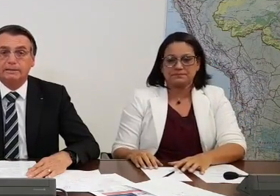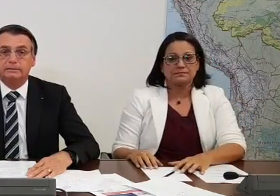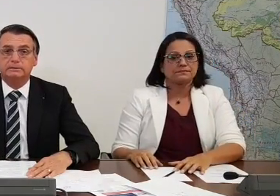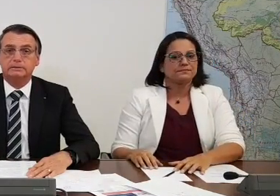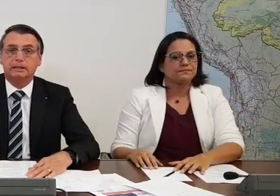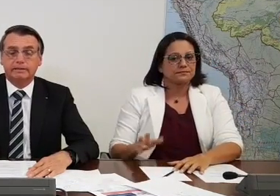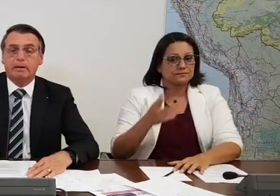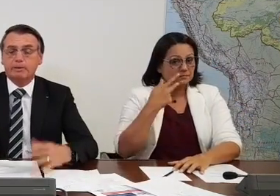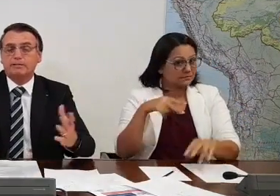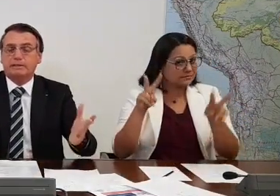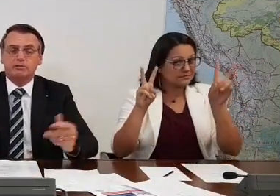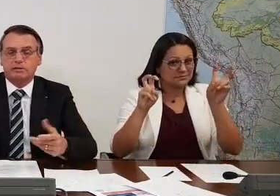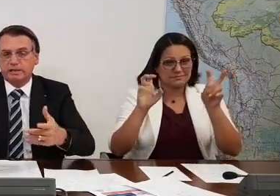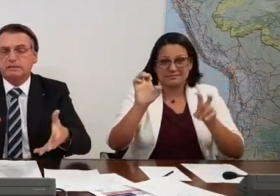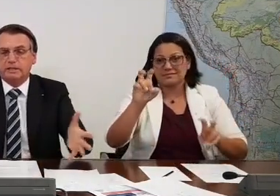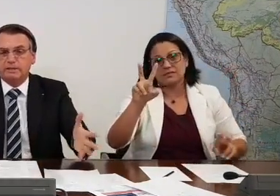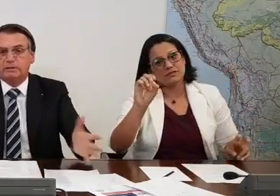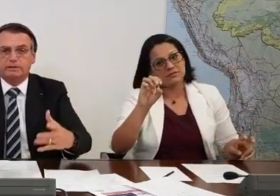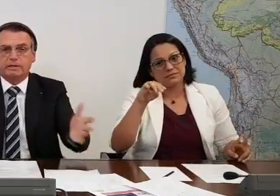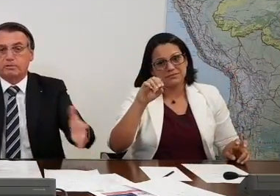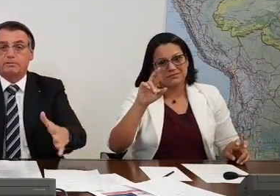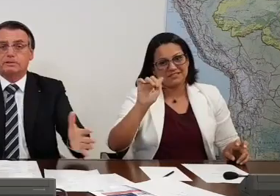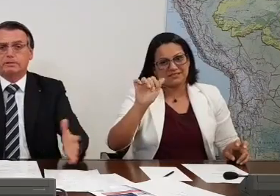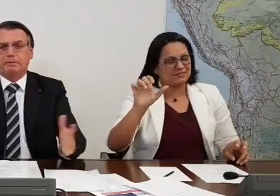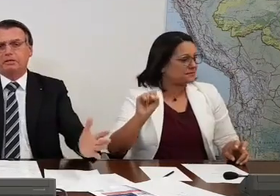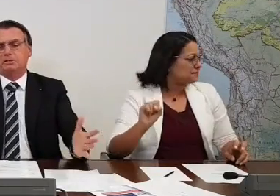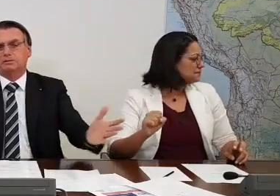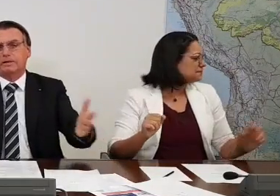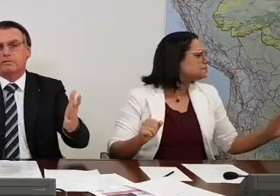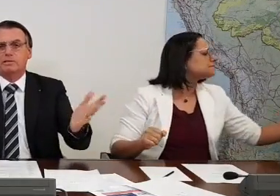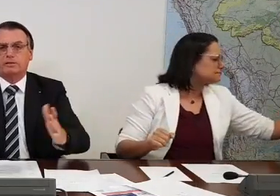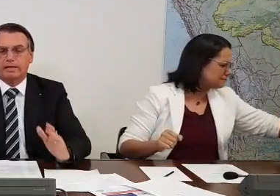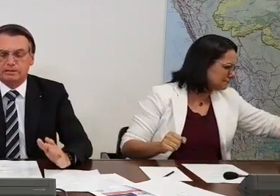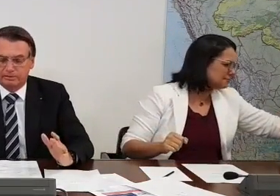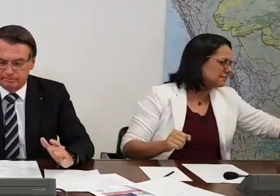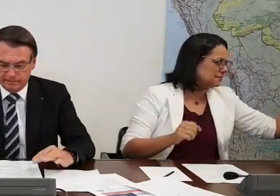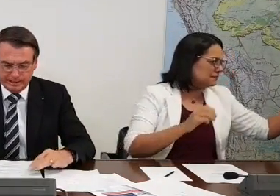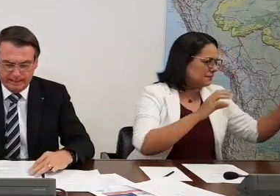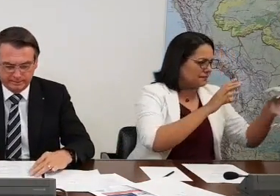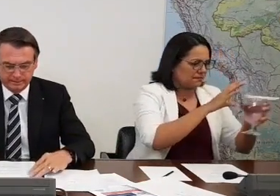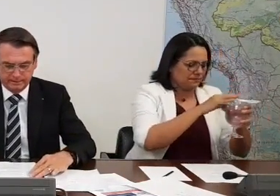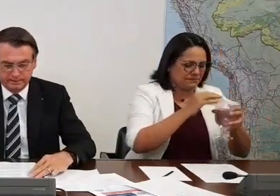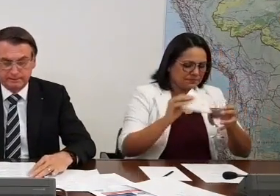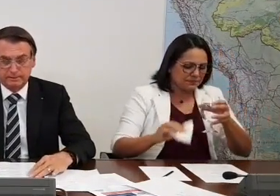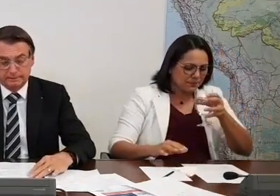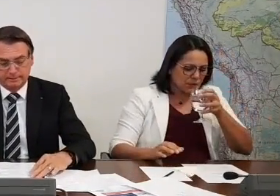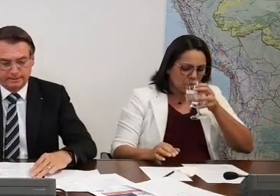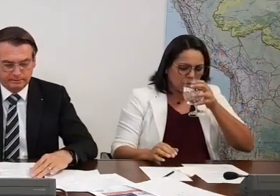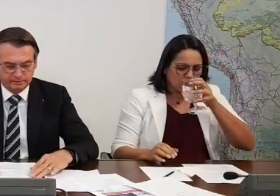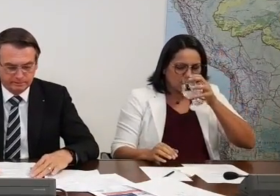Evo Morales. A gente também pode infectar com saudade dele, deu aquela confusão na mídia, que eu estava com saudade do Evo Morales.